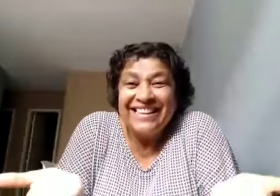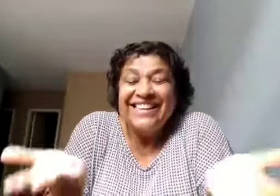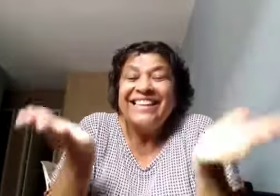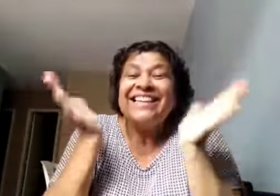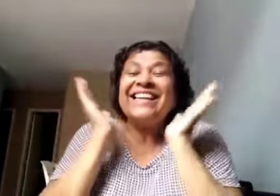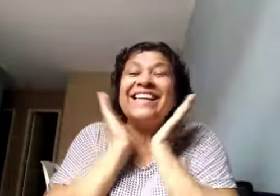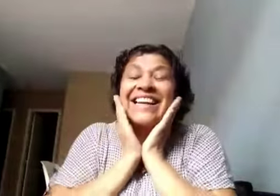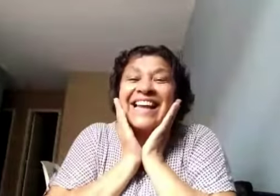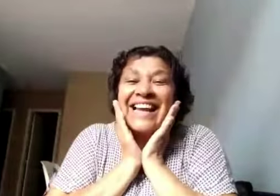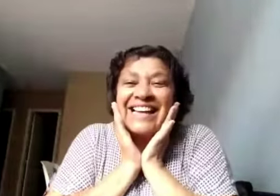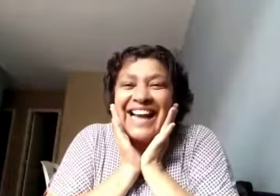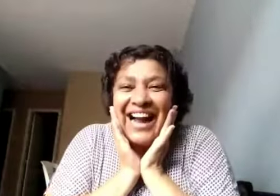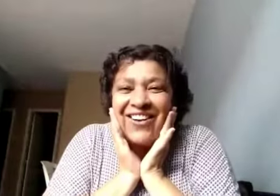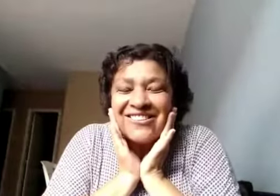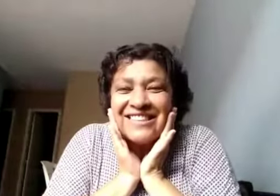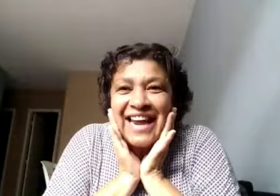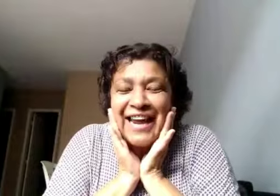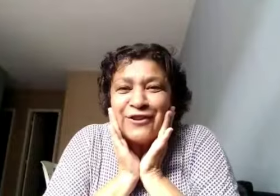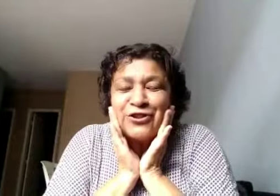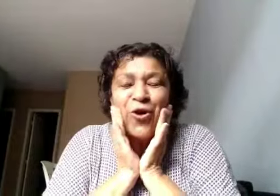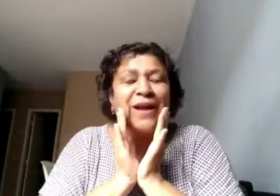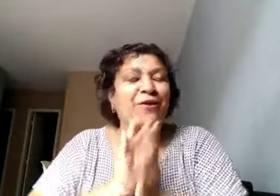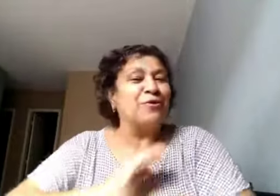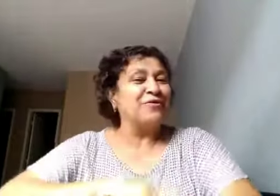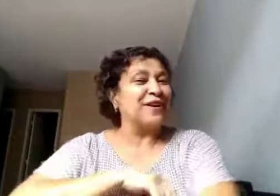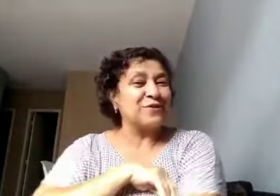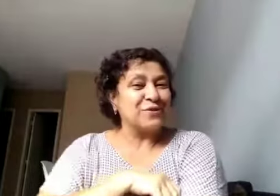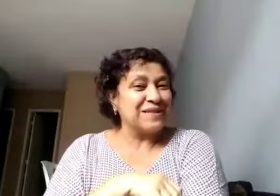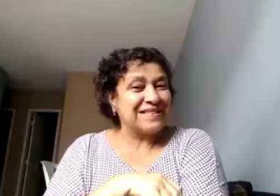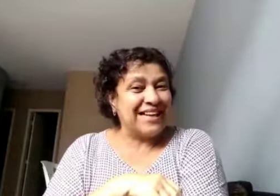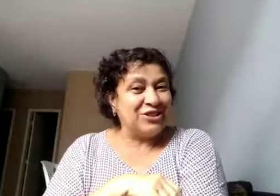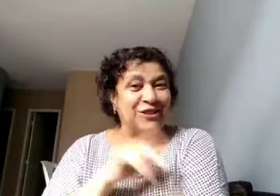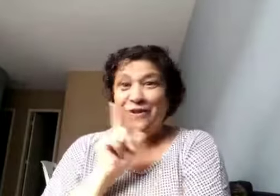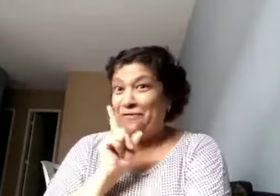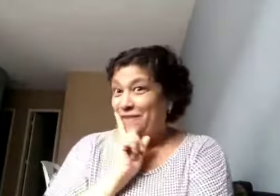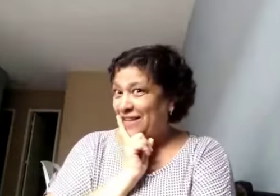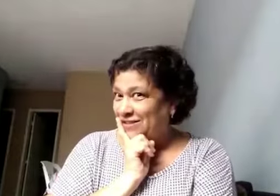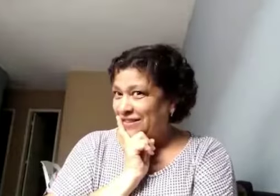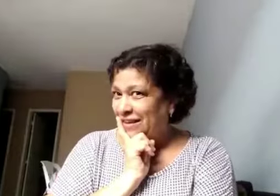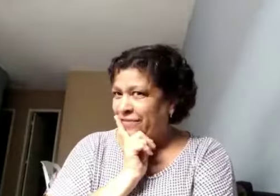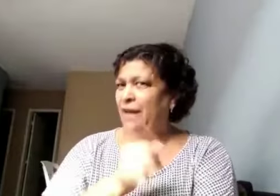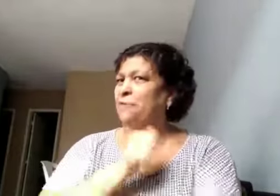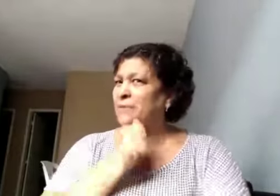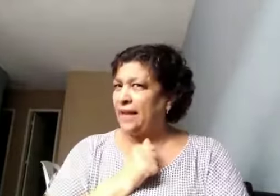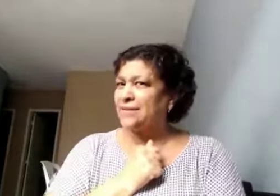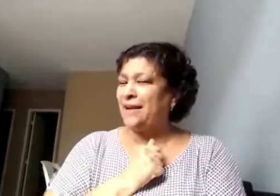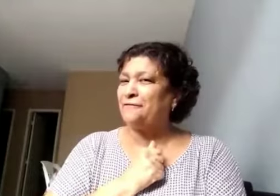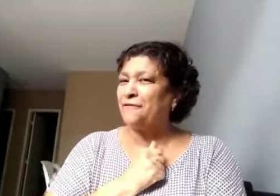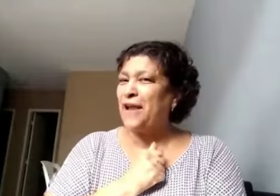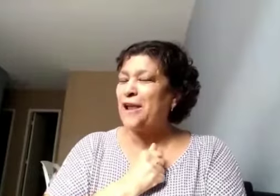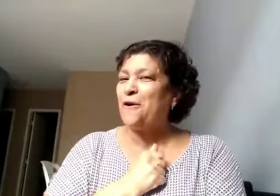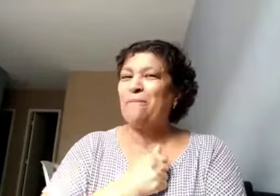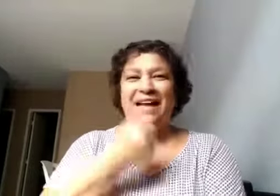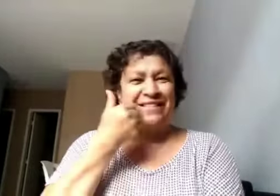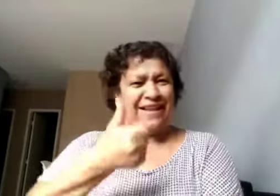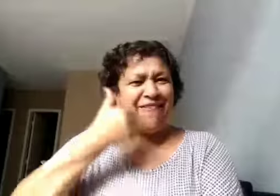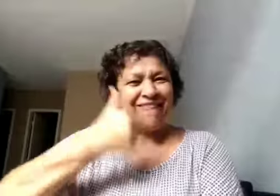Que legal, gente. Olha, confesso a vocês que não é fácil não. É um desafio, mas eu